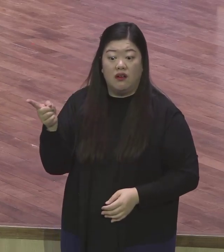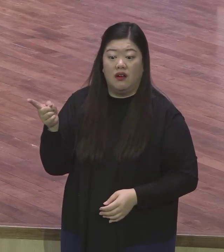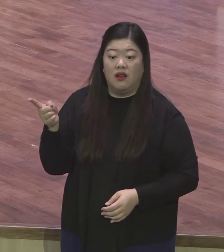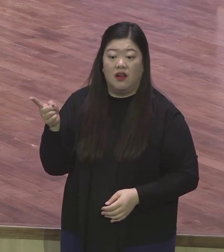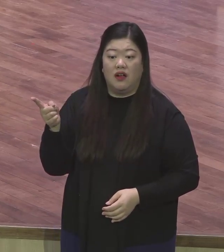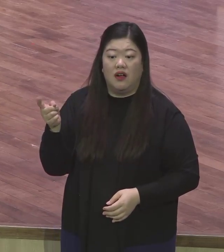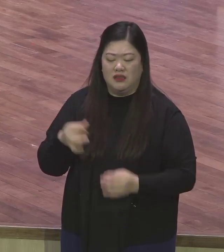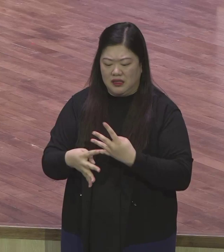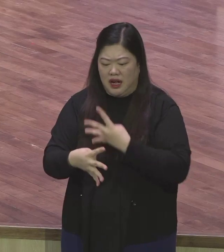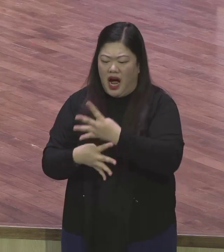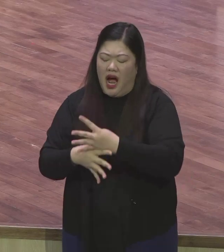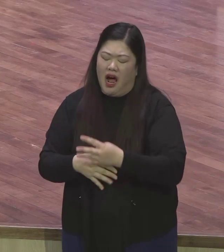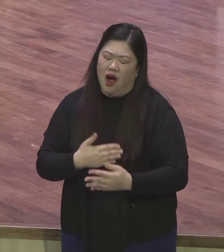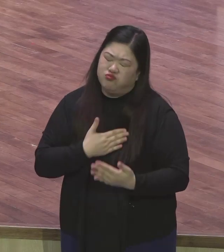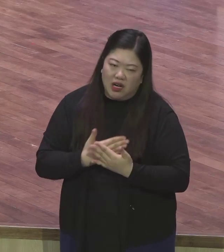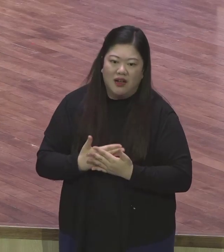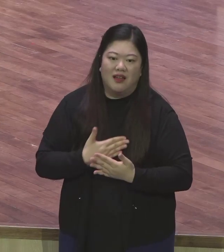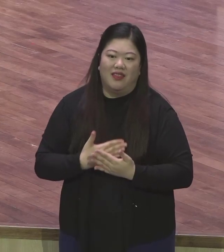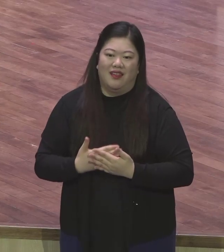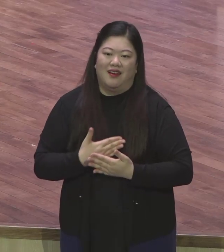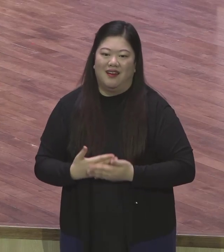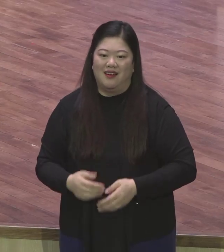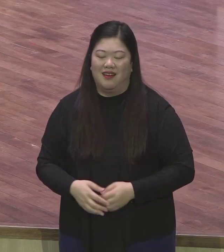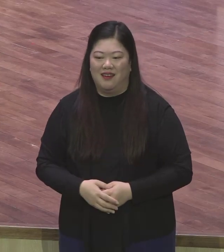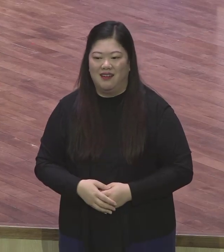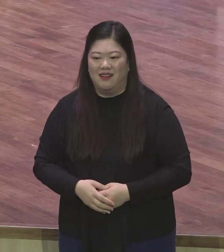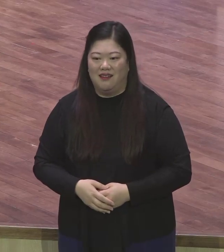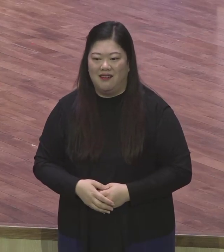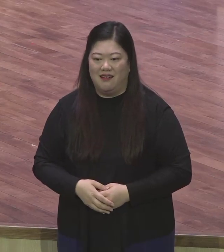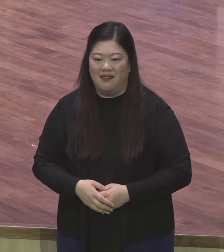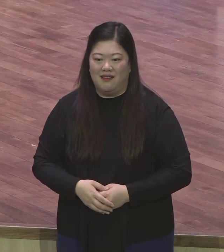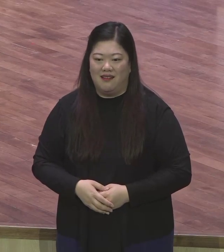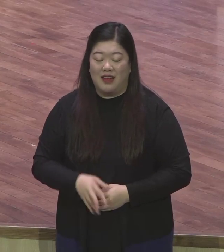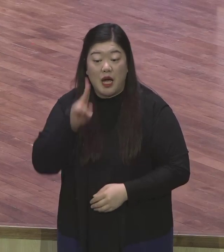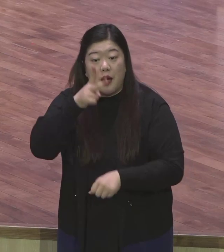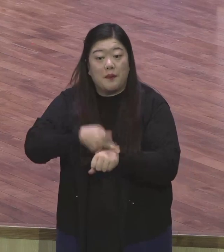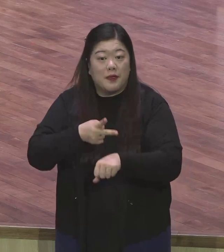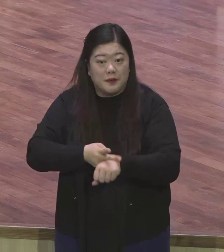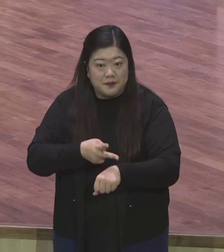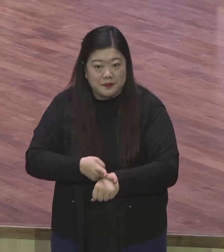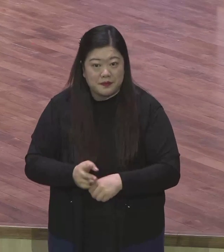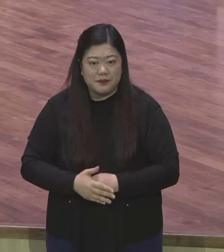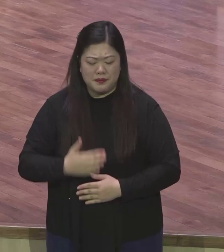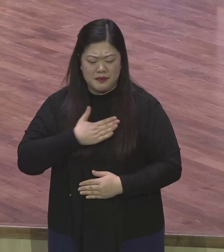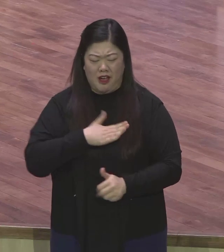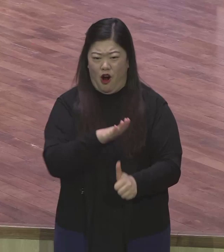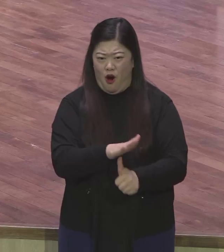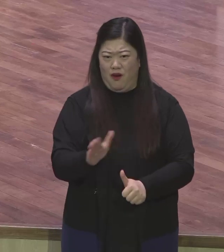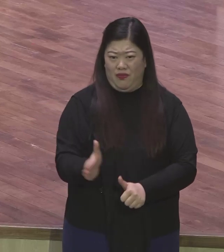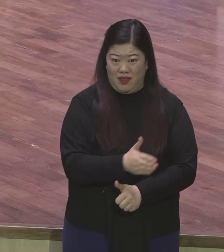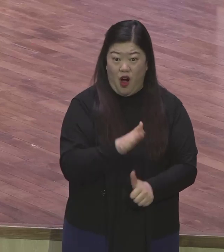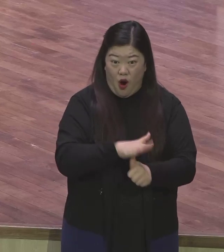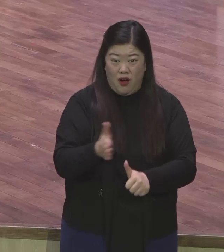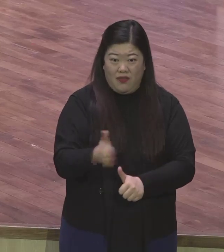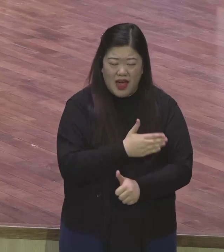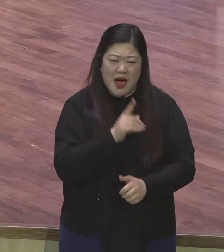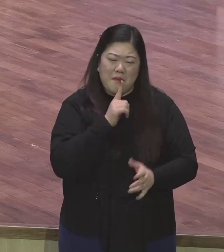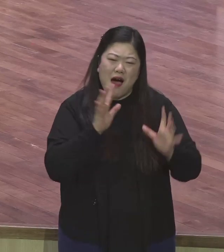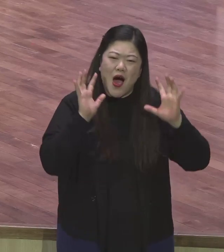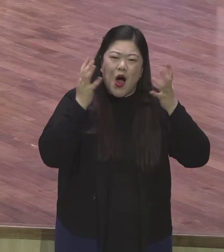고려전서 13장 11절에 보면 사도 바울이 이렇게 고백합니다 내가 어렸을 때는 말하는 것이 어린아이오 같고 깨닫는 것이 어린아이오